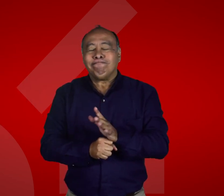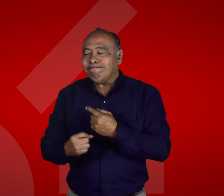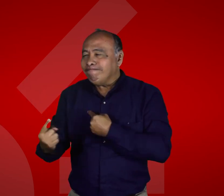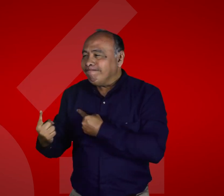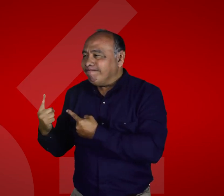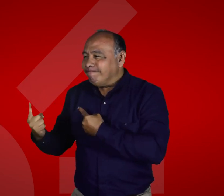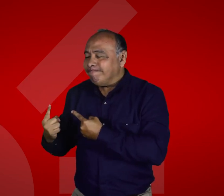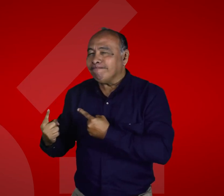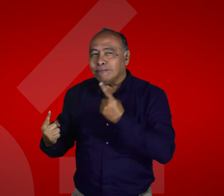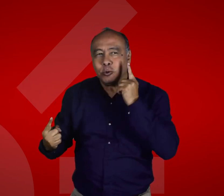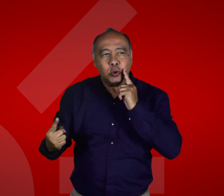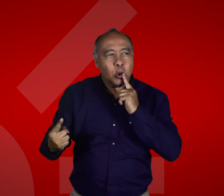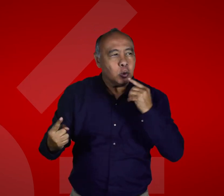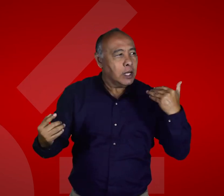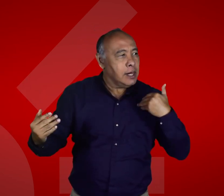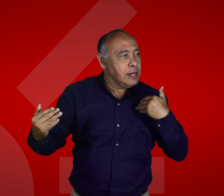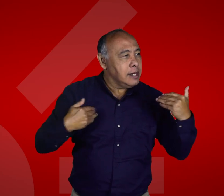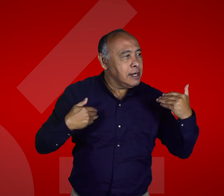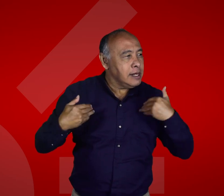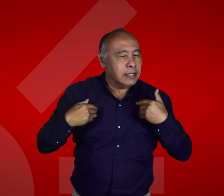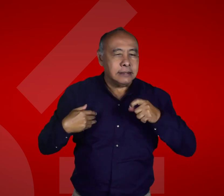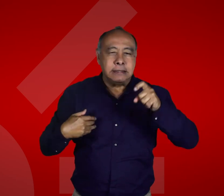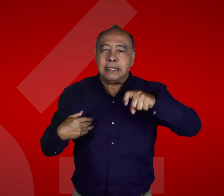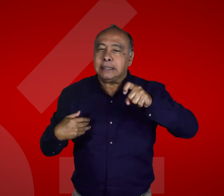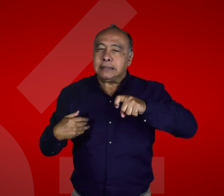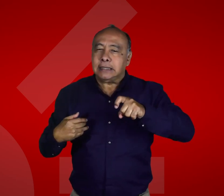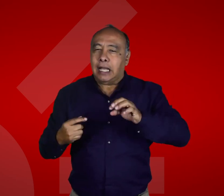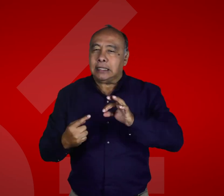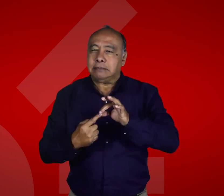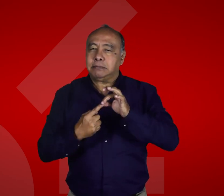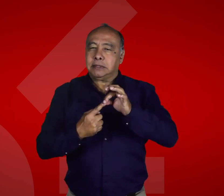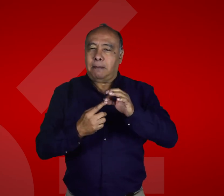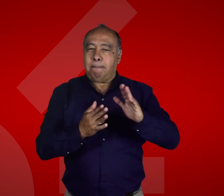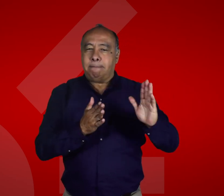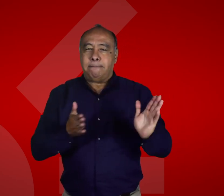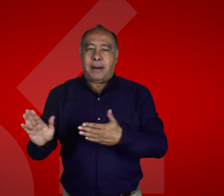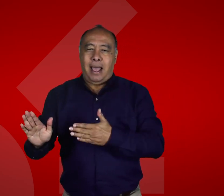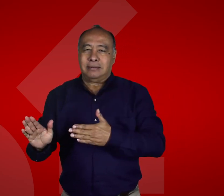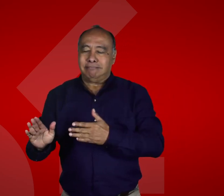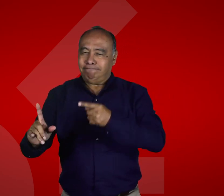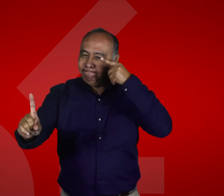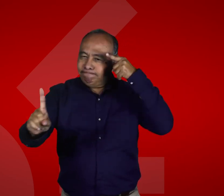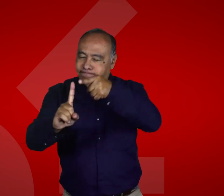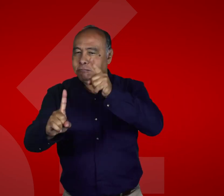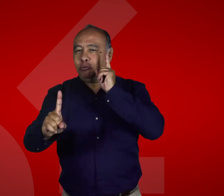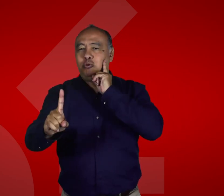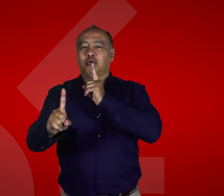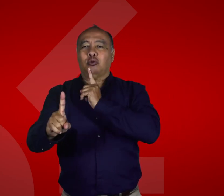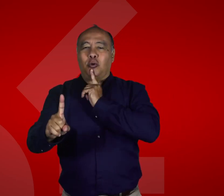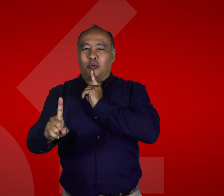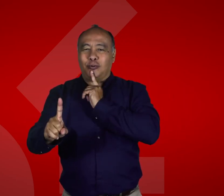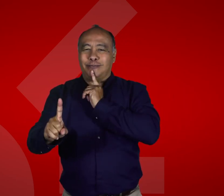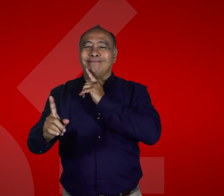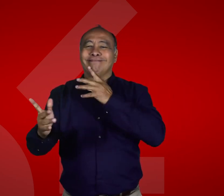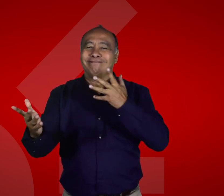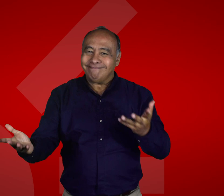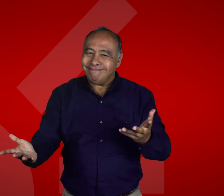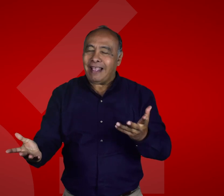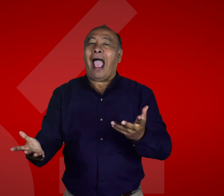bueno, se dialogó sobre una necesidad latente en las personas sordas, como lo es la creación de un plan especial